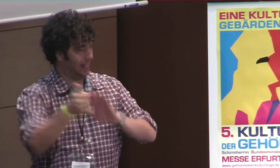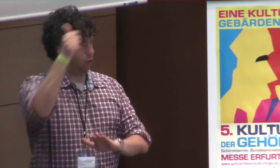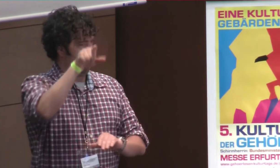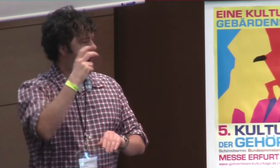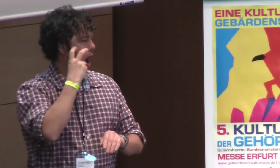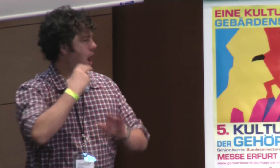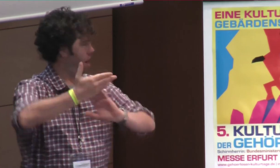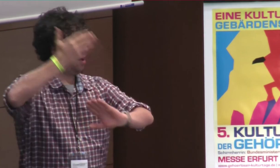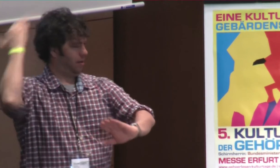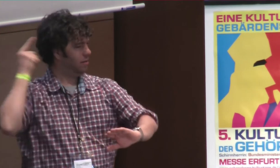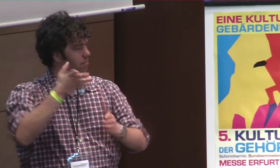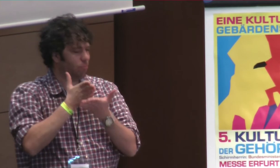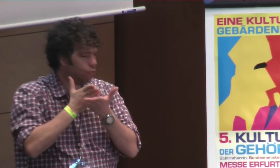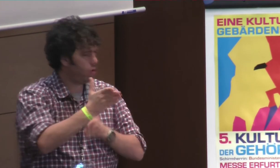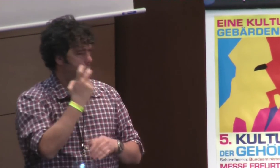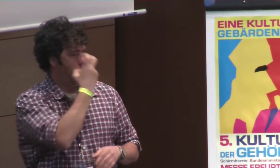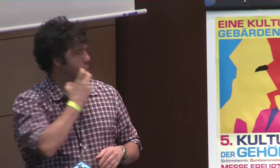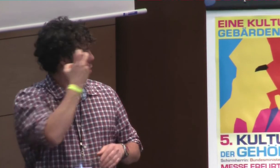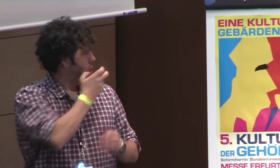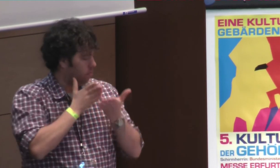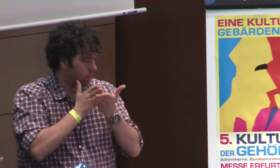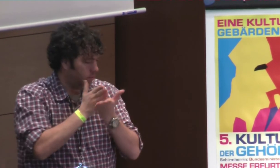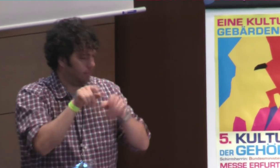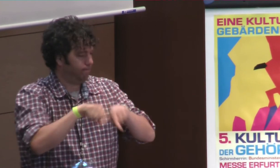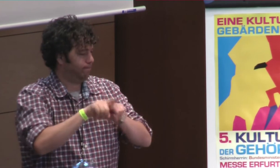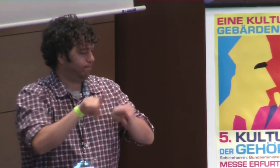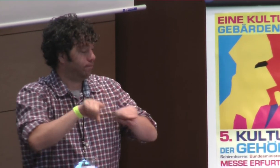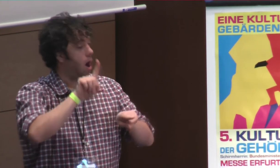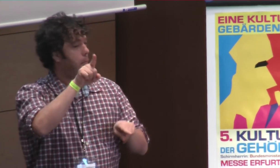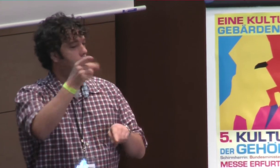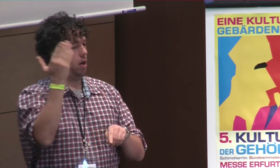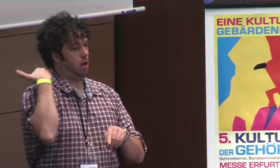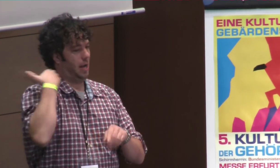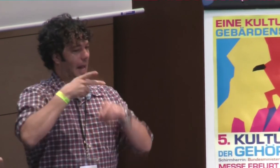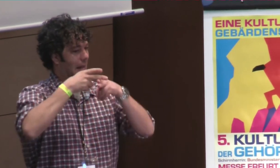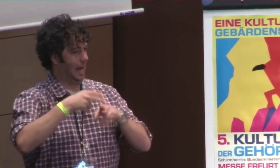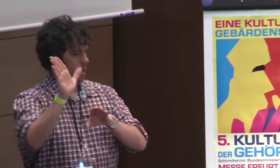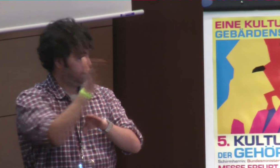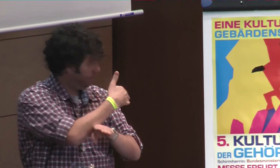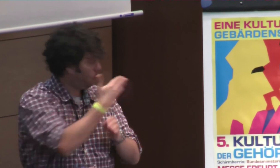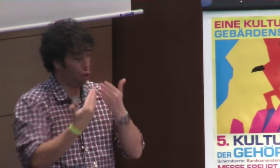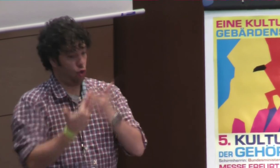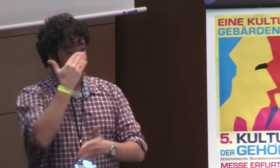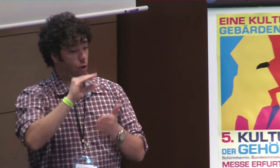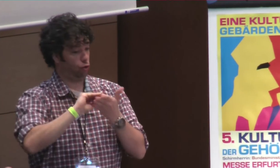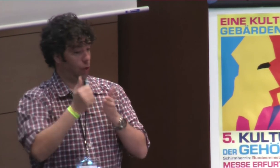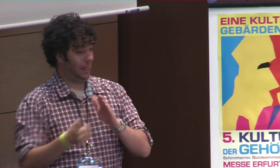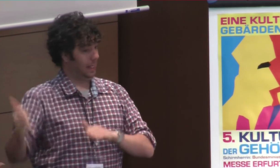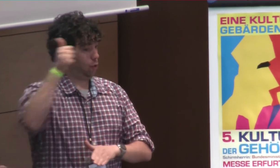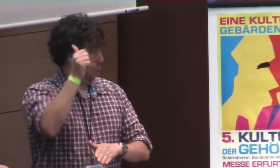Ich durfte nur in Frankenthal respektieren und das ist ja eine sehr tradierte, sehr ovale Bildungsinstitution. Der